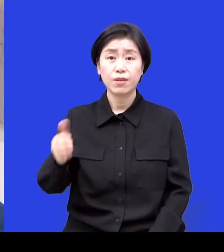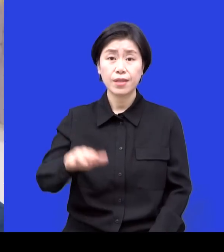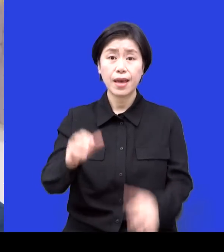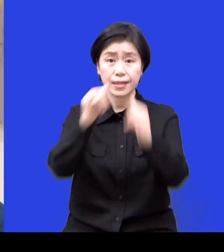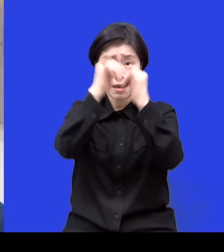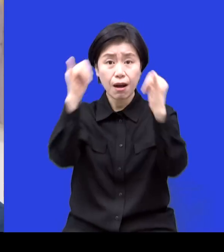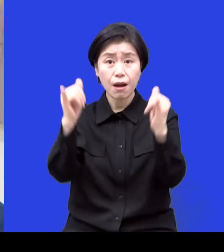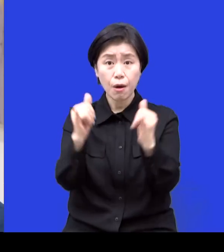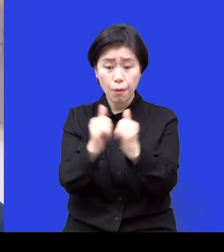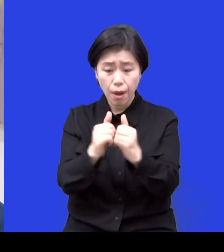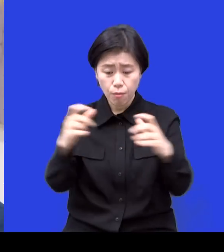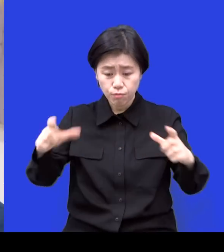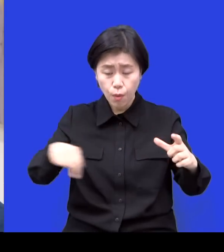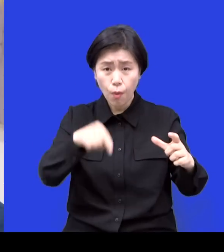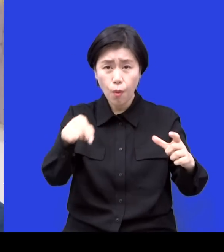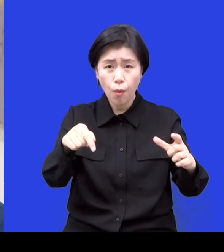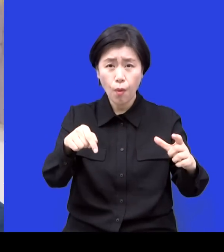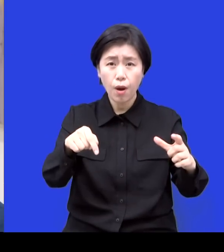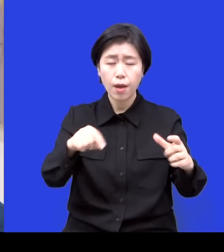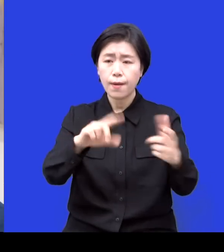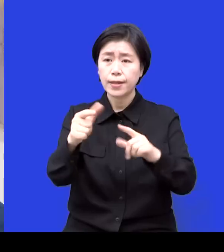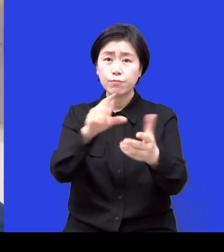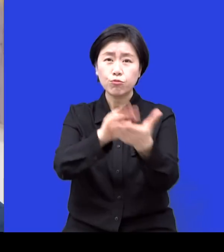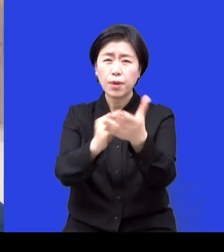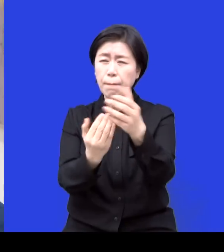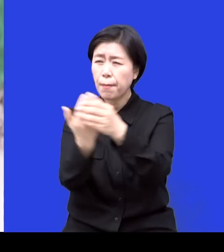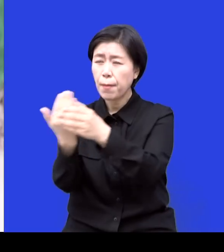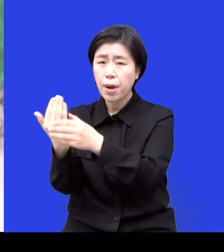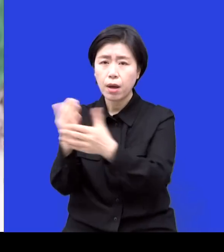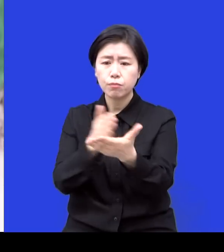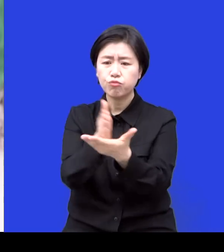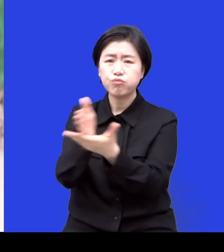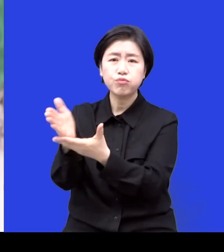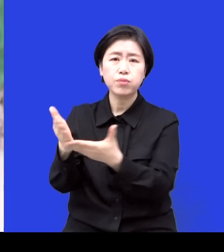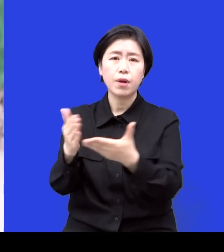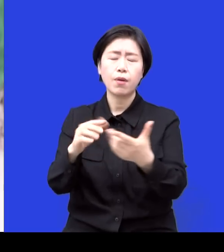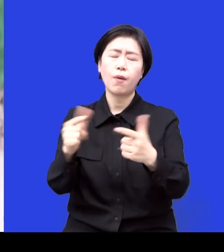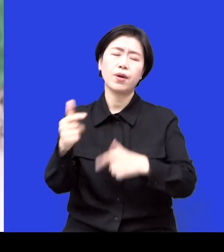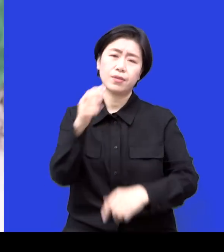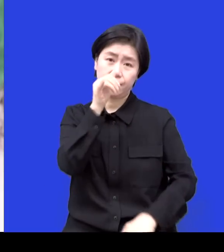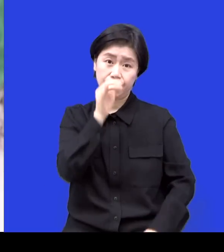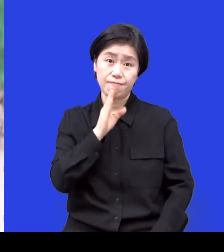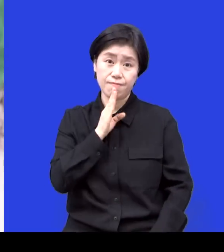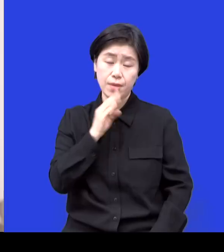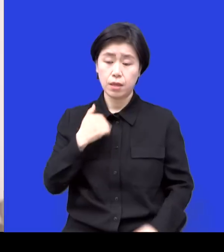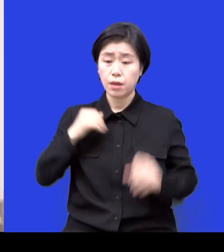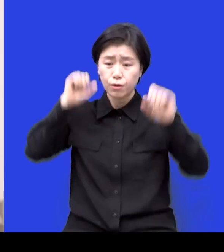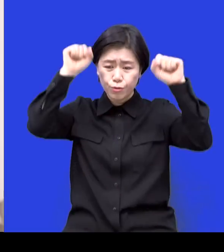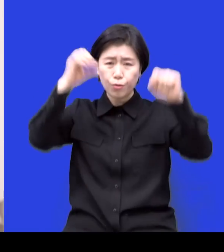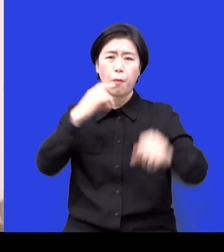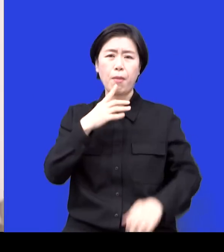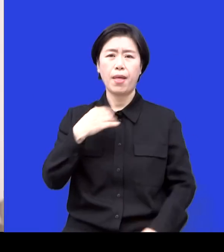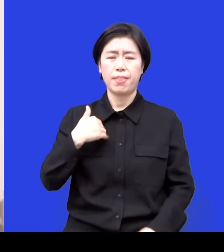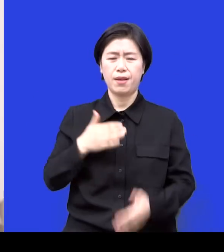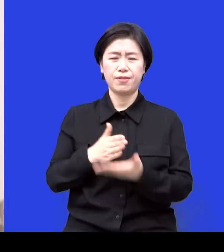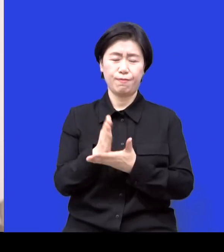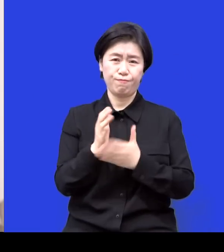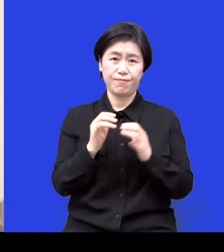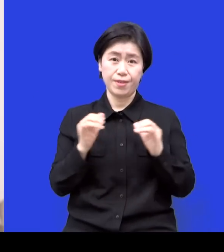저는 운동을 하는 사람이기 때문에 다른 분야들은 사실 잘 몰라요. 네. 근데 지금 말씀하시는 것처럼 부당한 일을 당했을 때 제가 알고